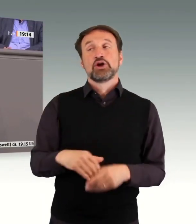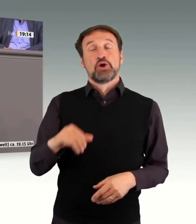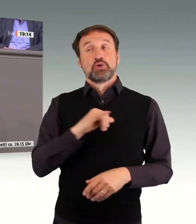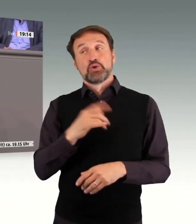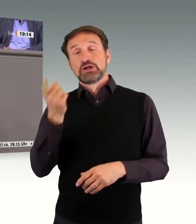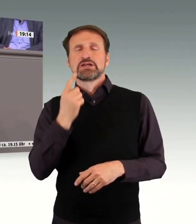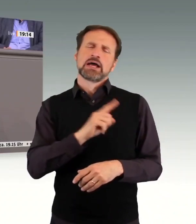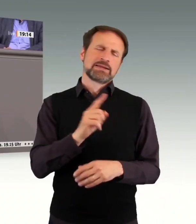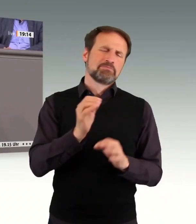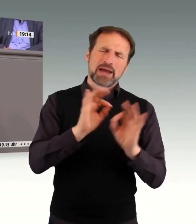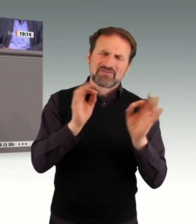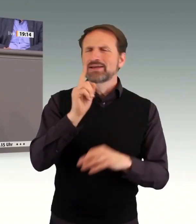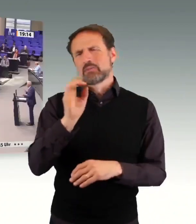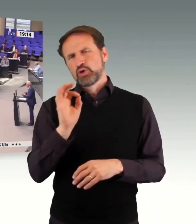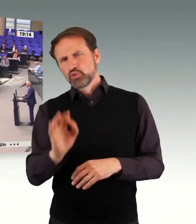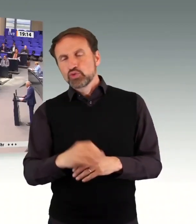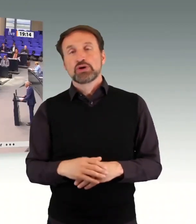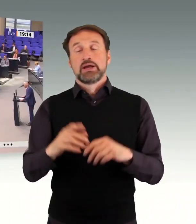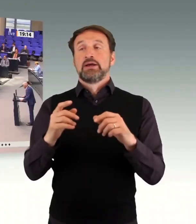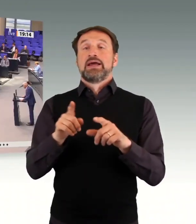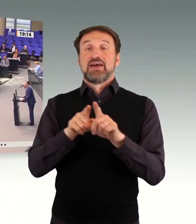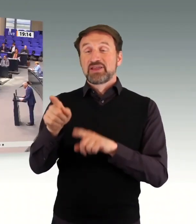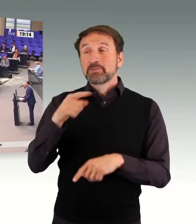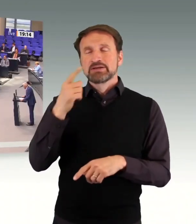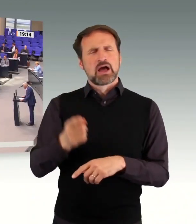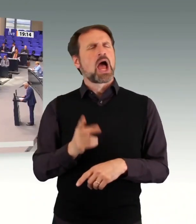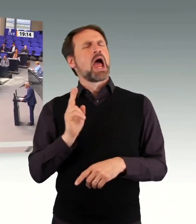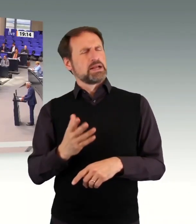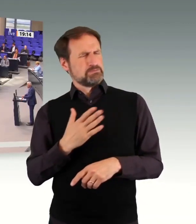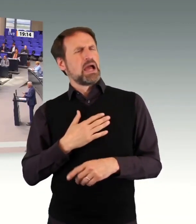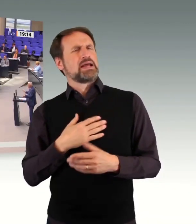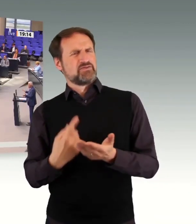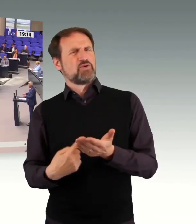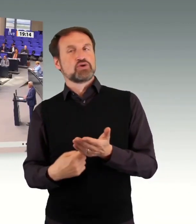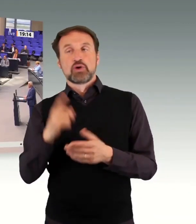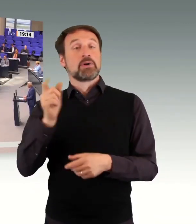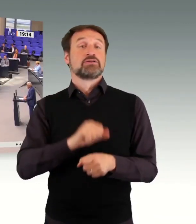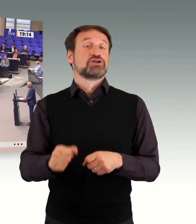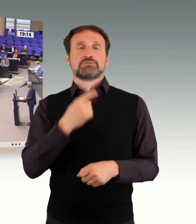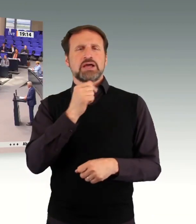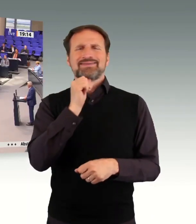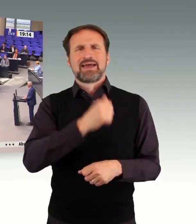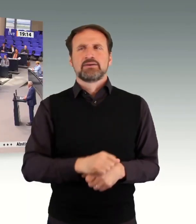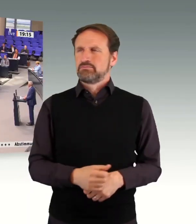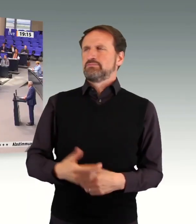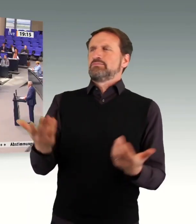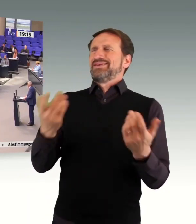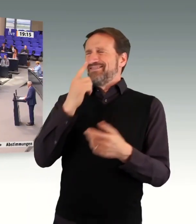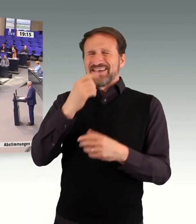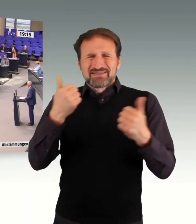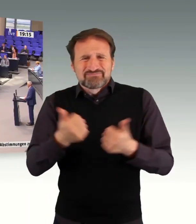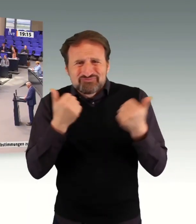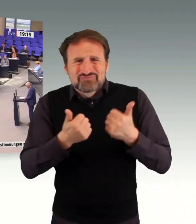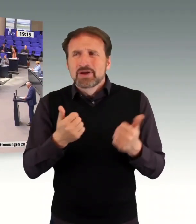Die FDP hat ja gesagt, das seien eigentlich Ihre Forderungen. Trotzdem sagen Sie nein. Sagen Sie doch einfach ja, wenn das so gut ist. Oder